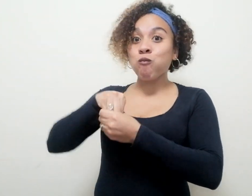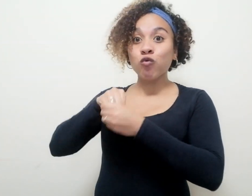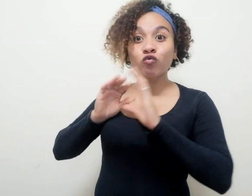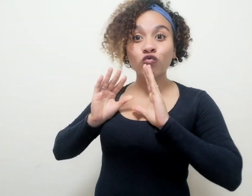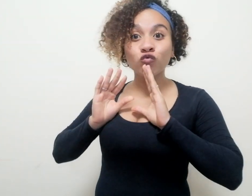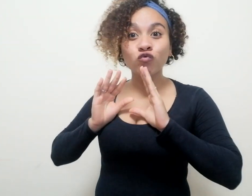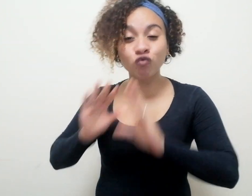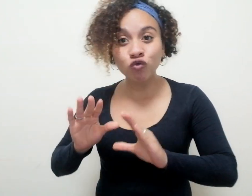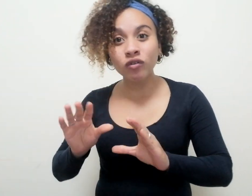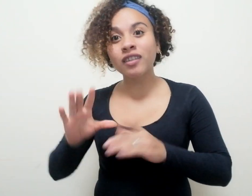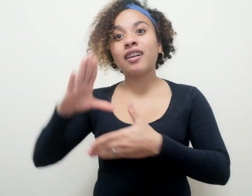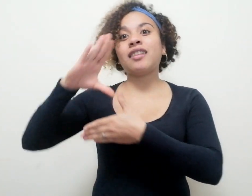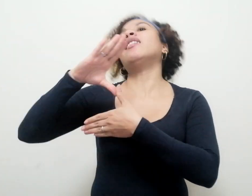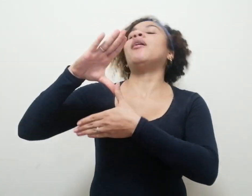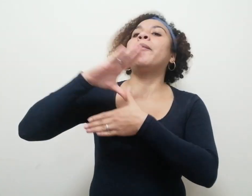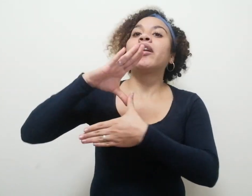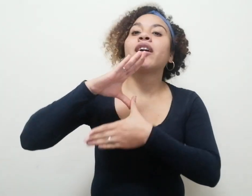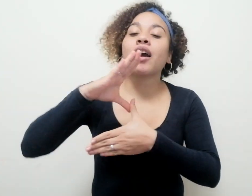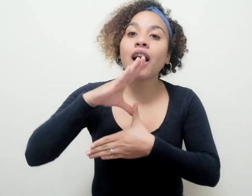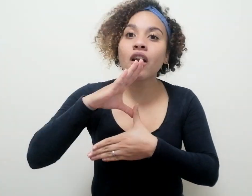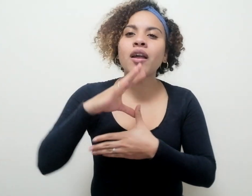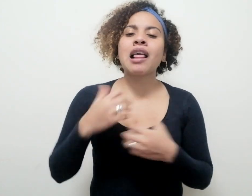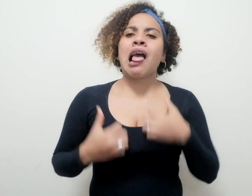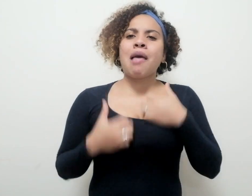latinoamericano, el miedo nos hunde.